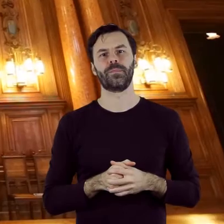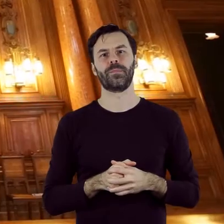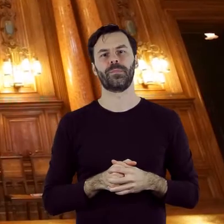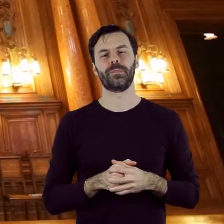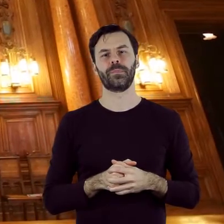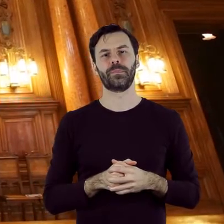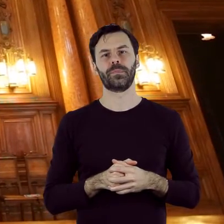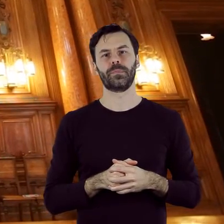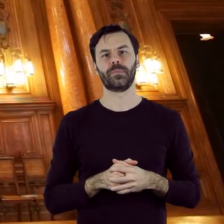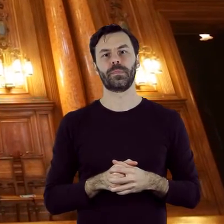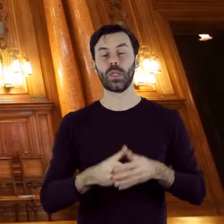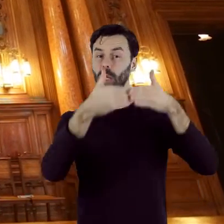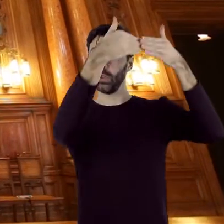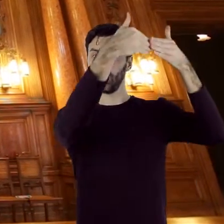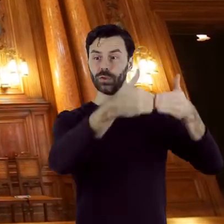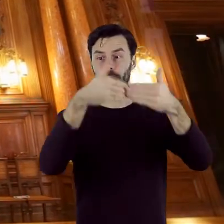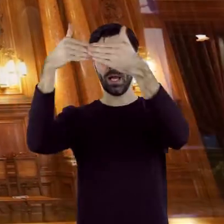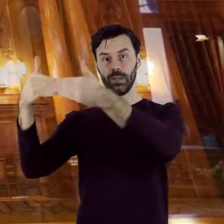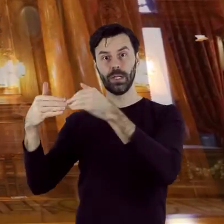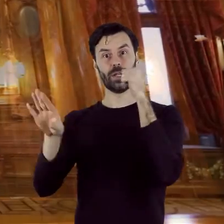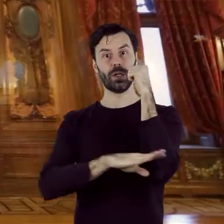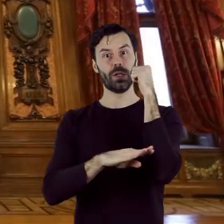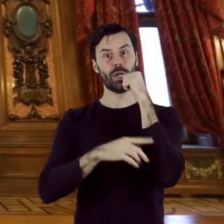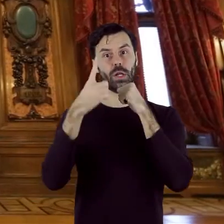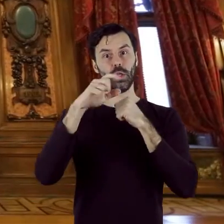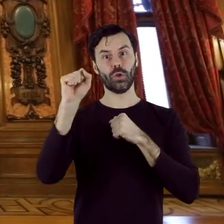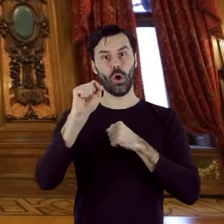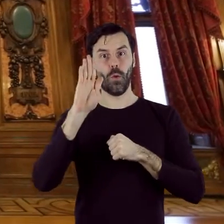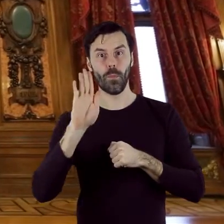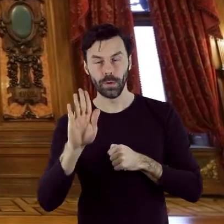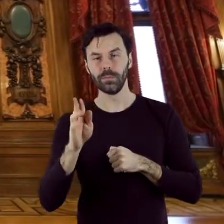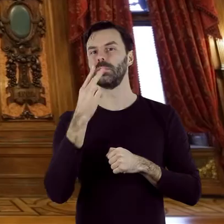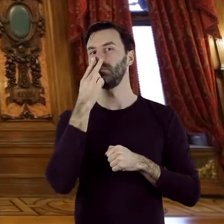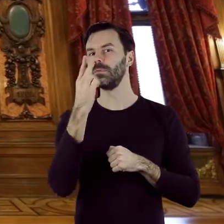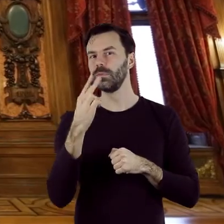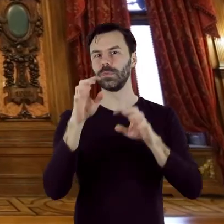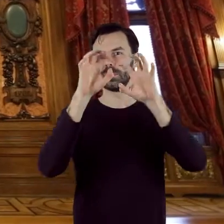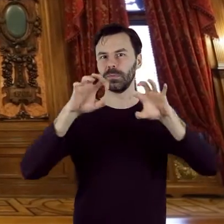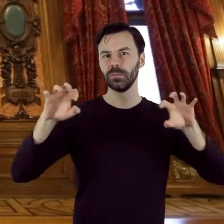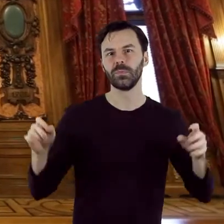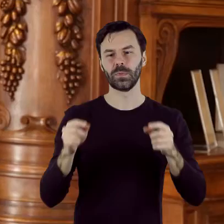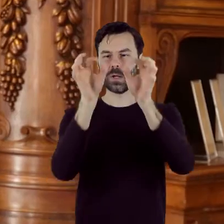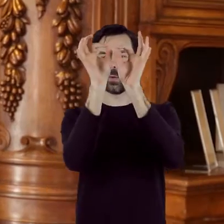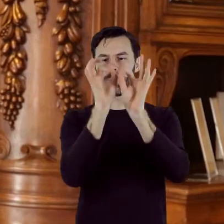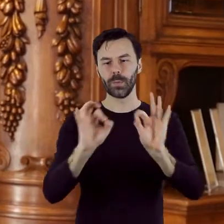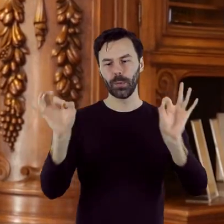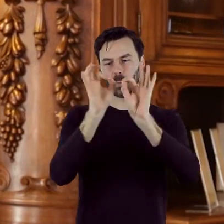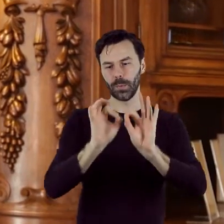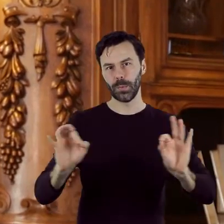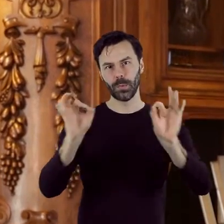Na ścianach wyłożonych dębową boazerią można odnaleźć takie dekoracje jak kartusze, wstęgi, kokardy